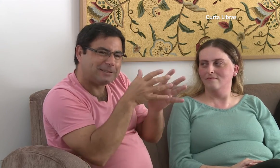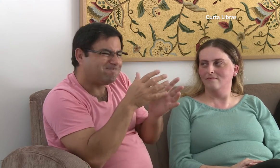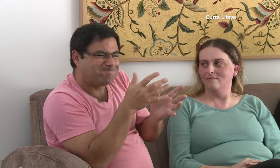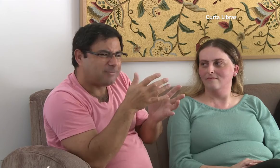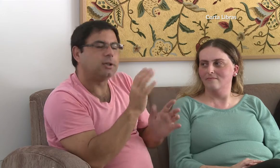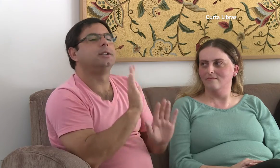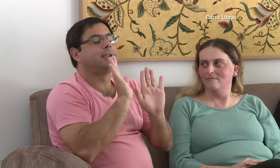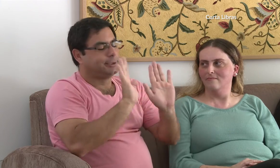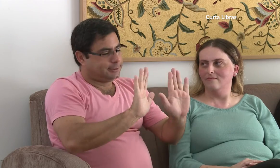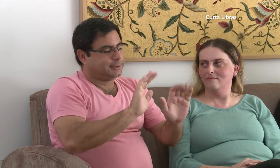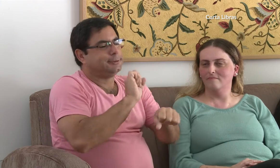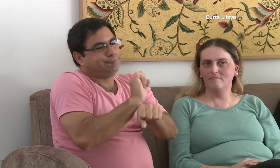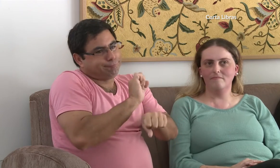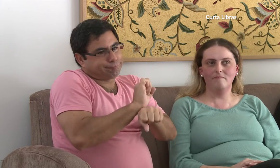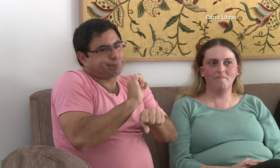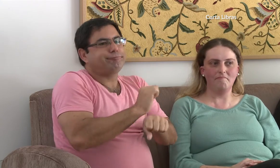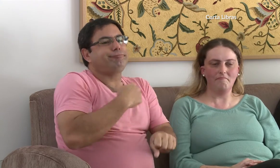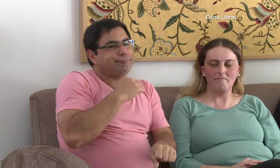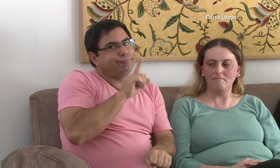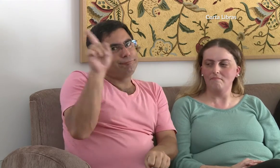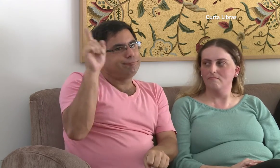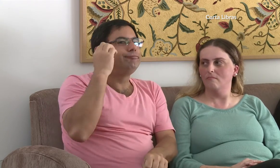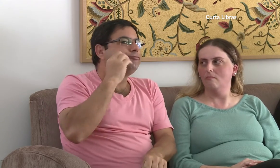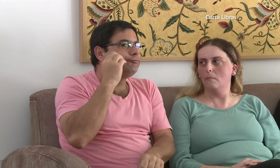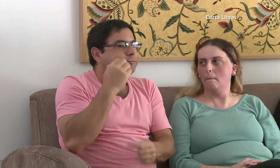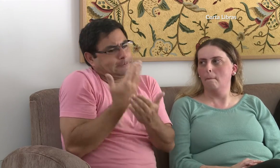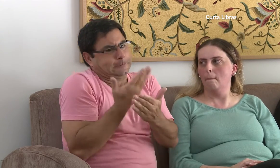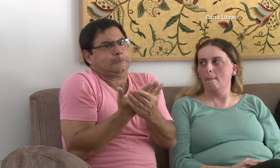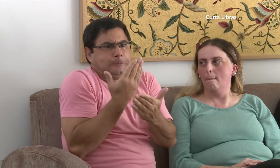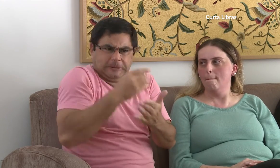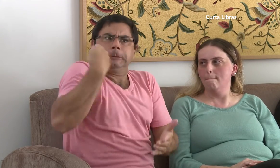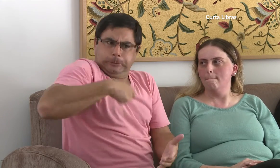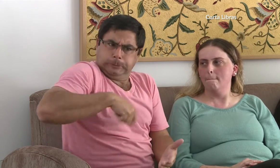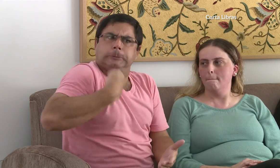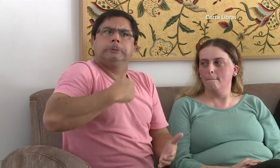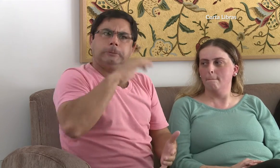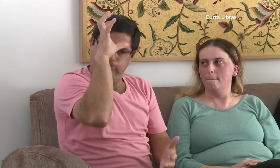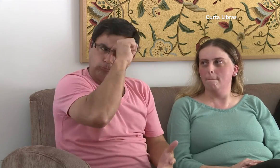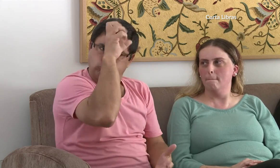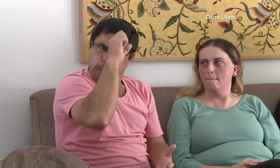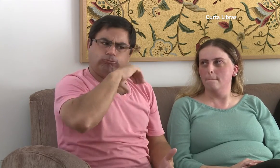A gente ficava escondido, tentando se comunicar, mas não adiantou muito.